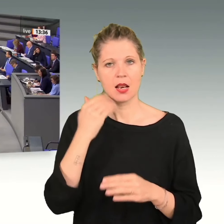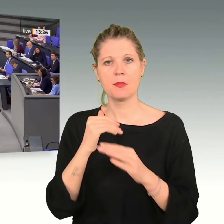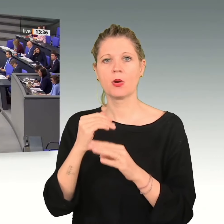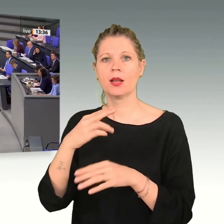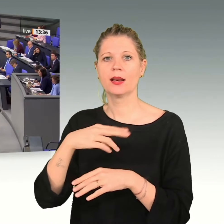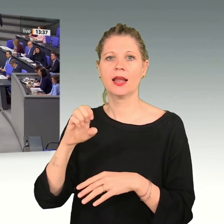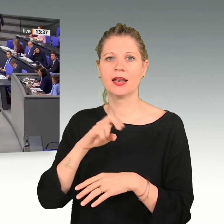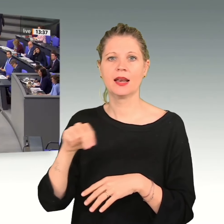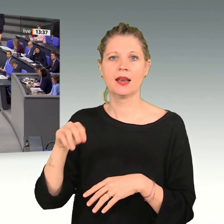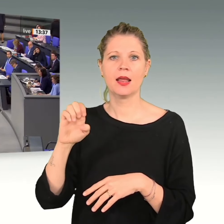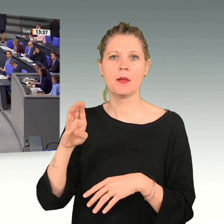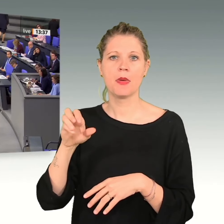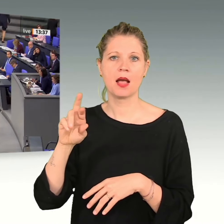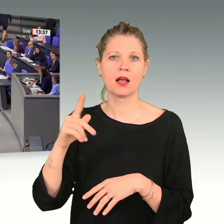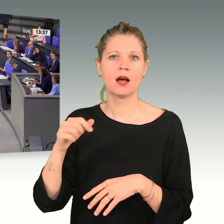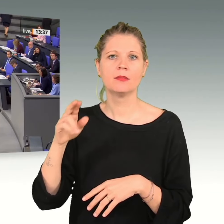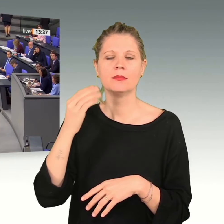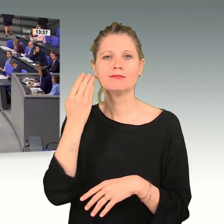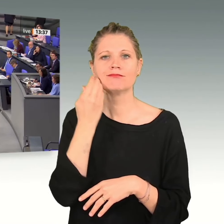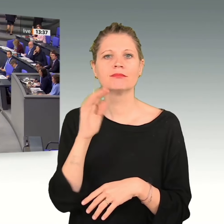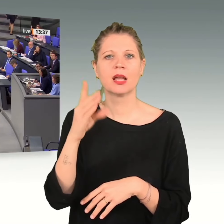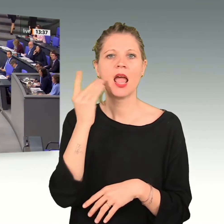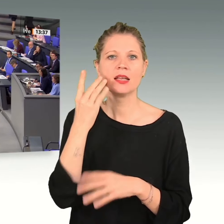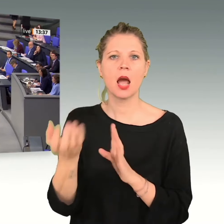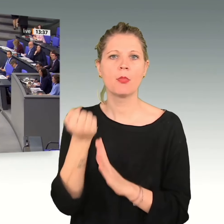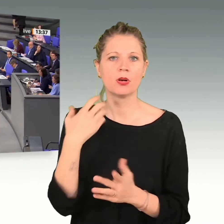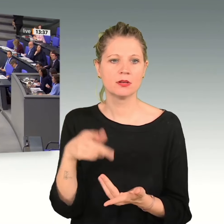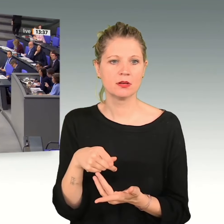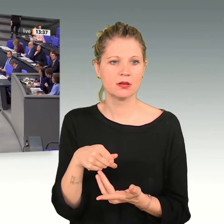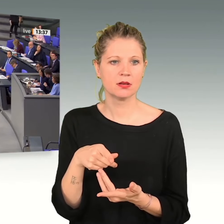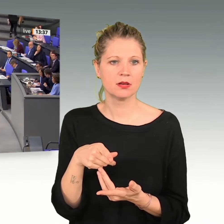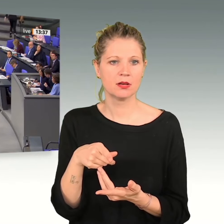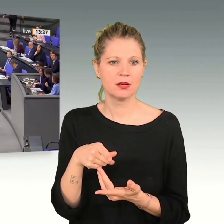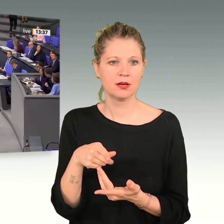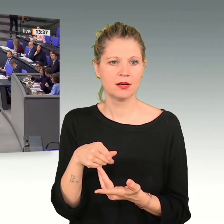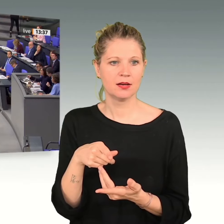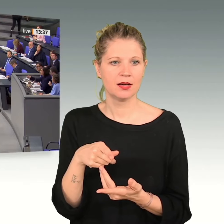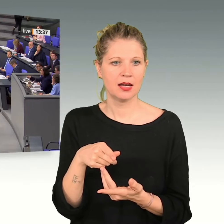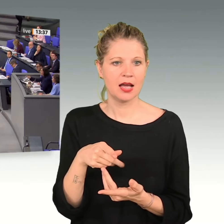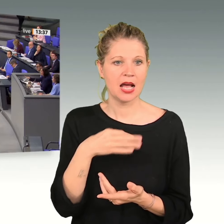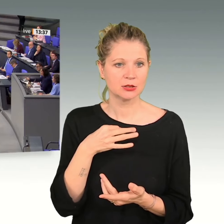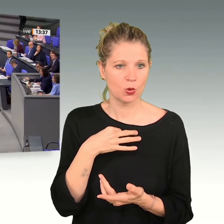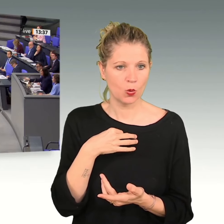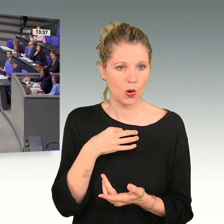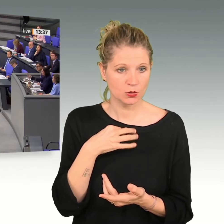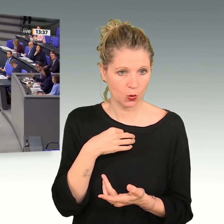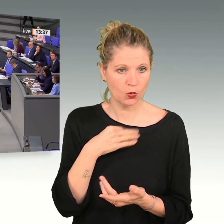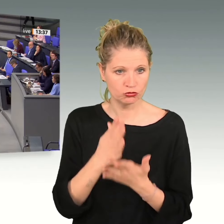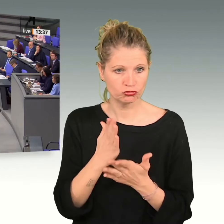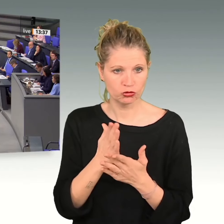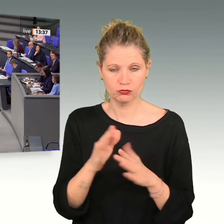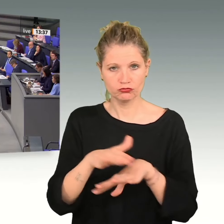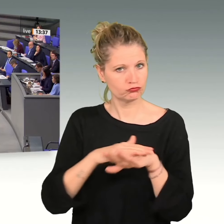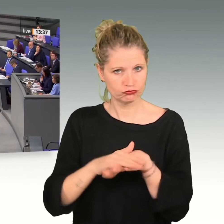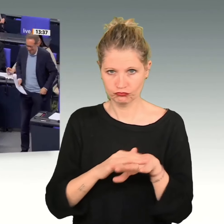vorschlagen, noch kurz Ihr Handy abzuholen, bevor ich den Kollegen... Das ist für den Kollegen Stockmeyer. Ach, das ist Herr Stockmeyer schon. Alles klar, Entschuldigung.